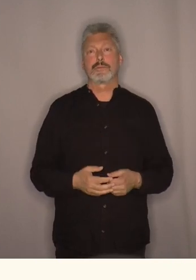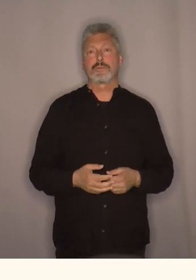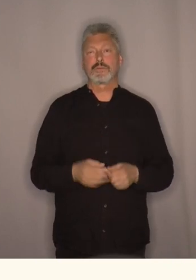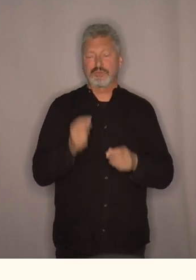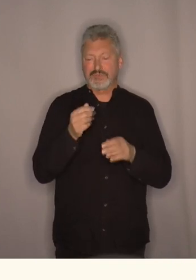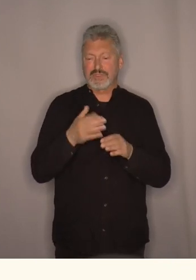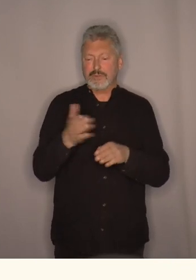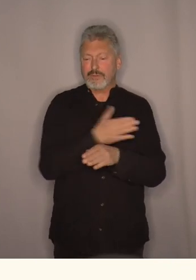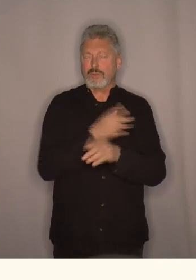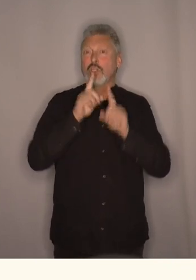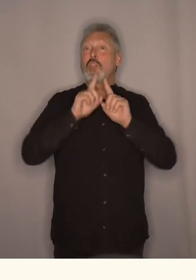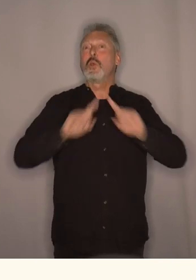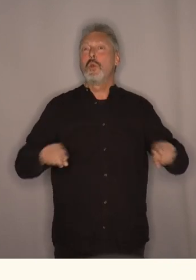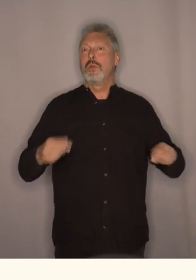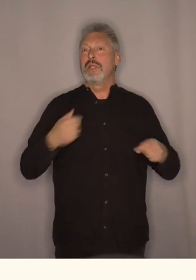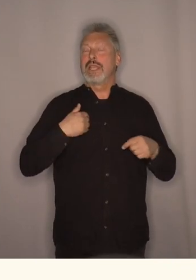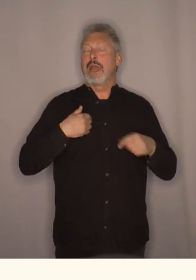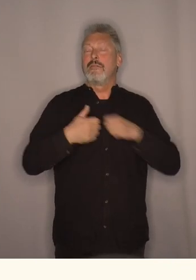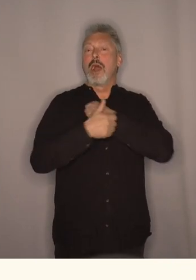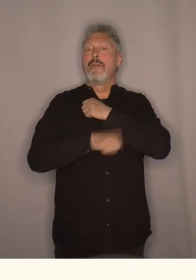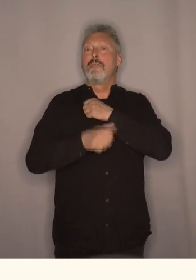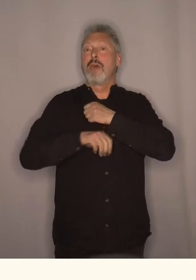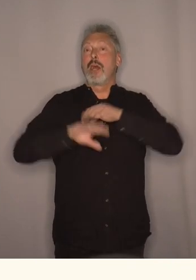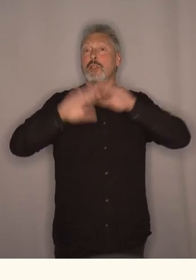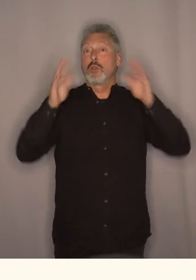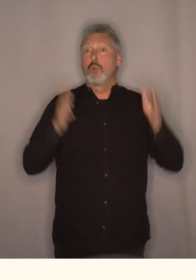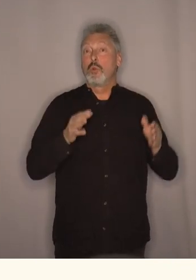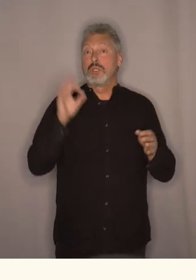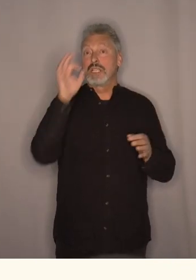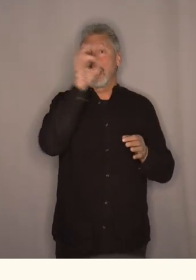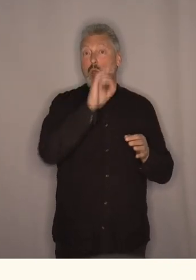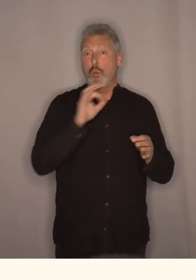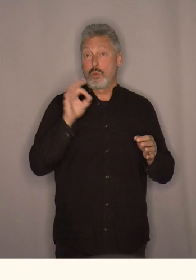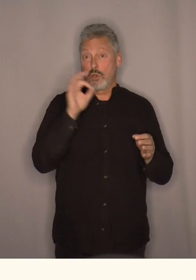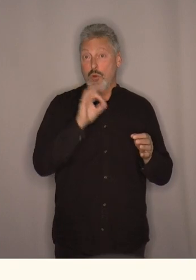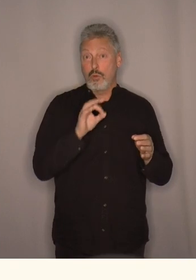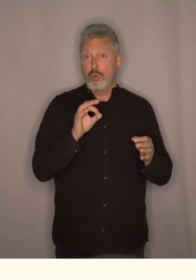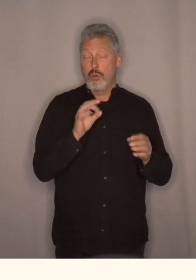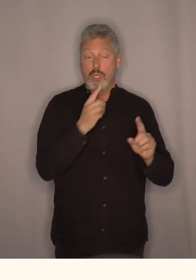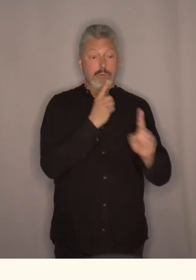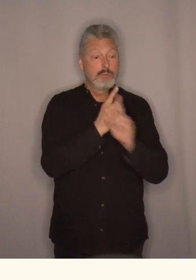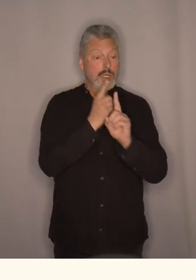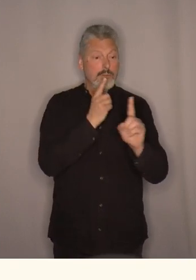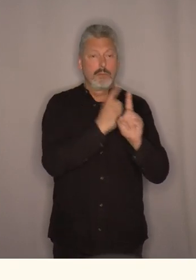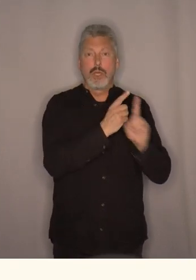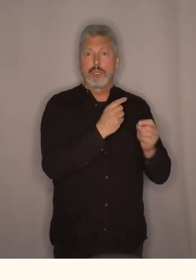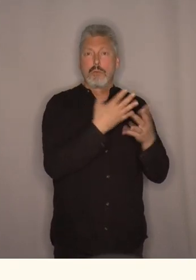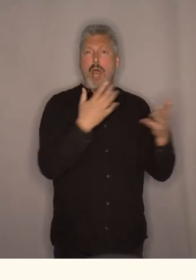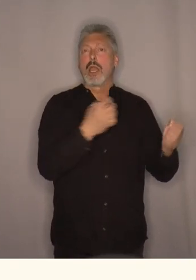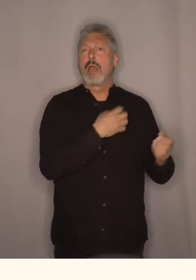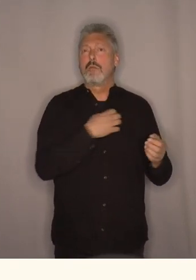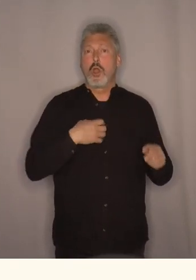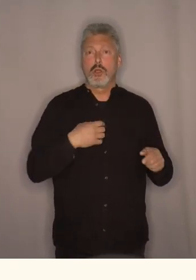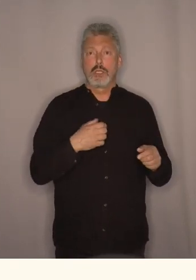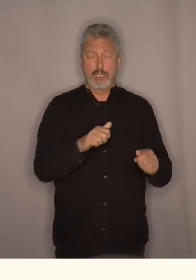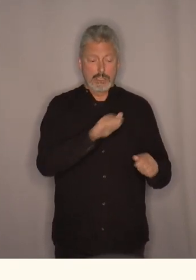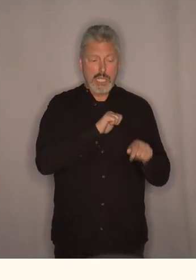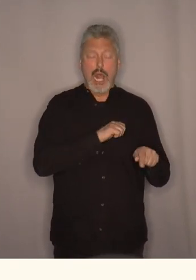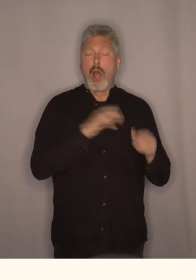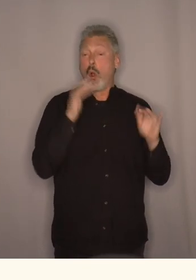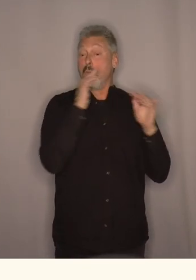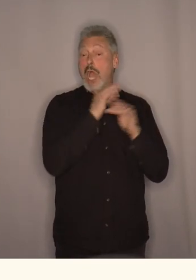Like før jul så var jeg på gaveutdeling for fattighuset i Oslo. Der møtte jeg ganske mange mødre som var bekymret.